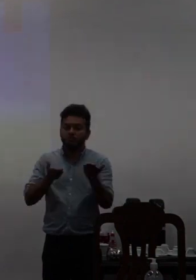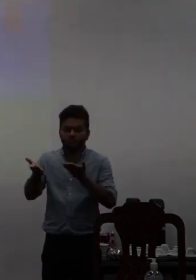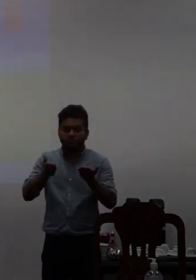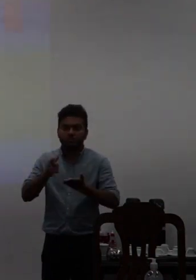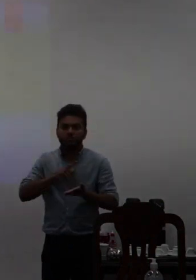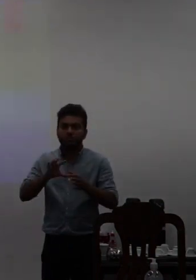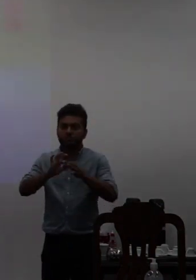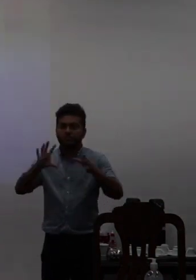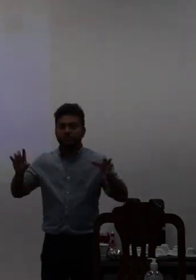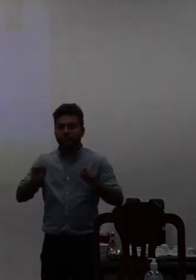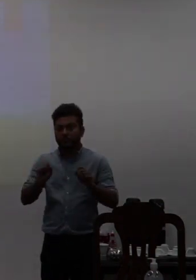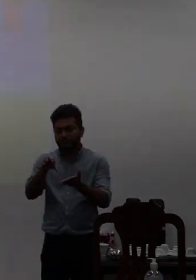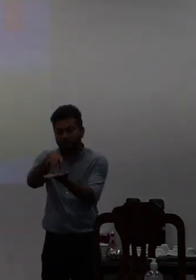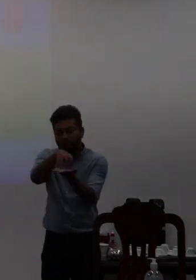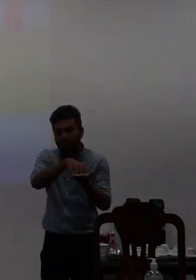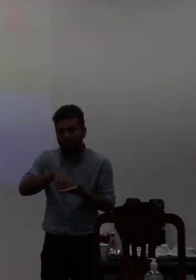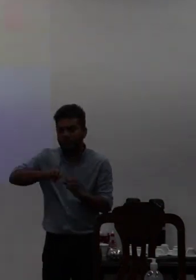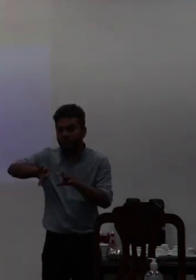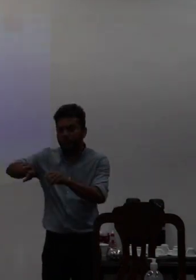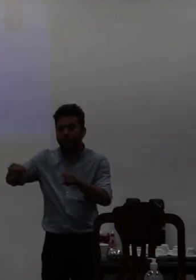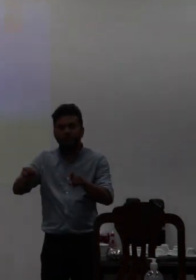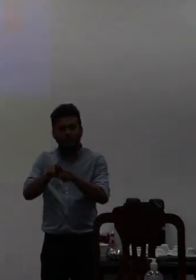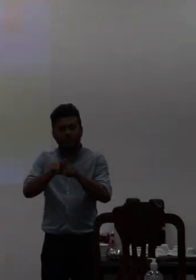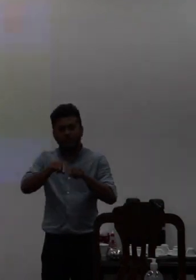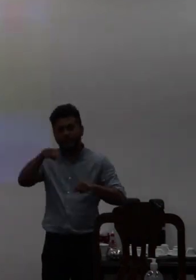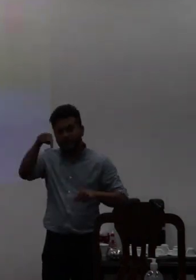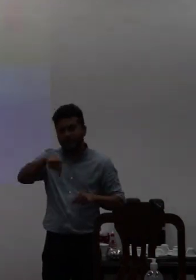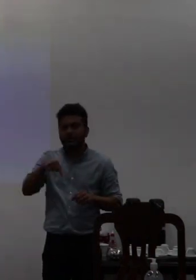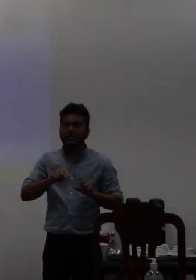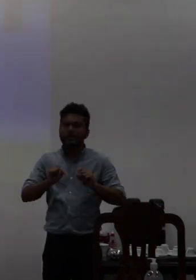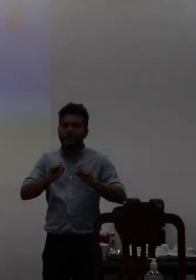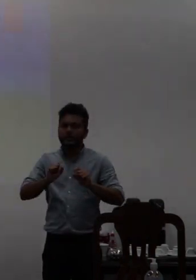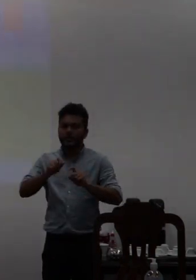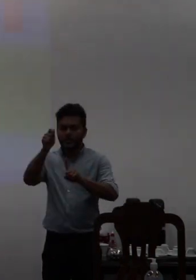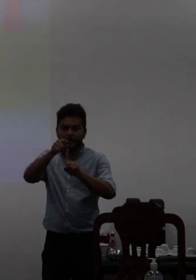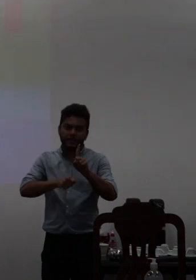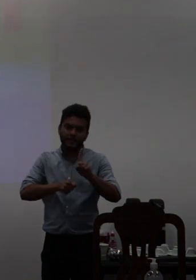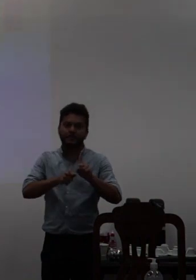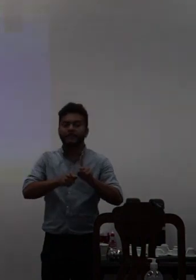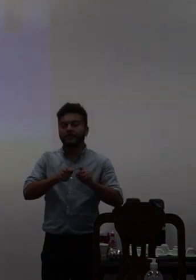centro de ensino e aqui na Projetoria durante todo o mês de setembro